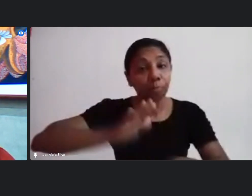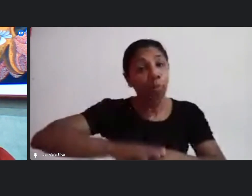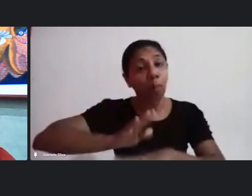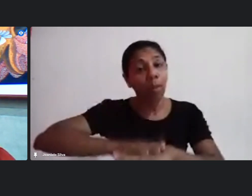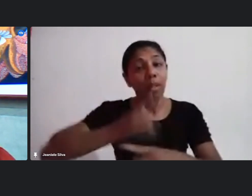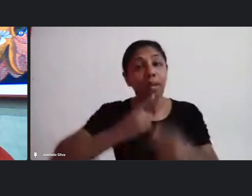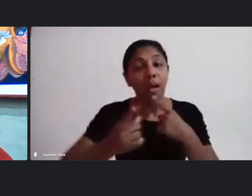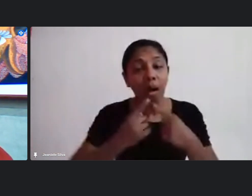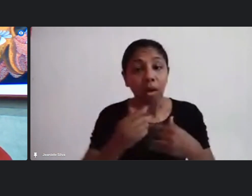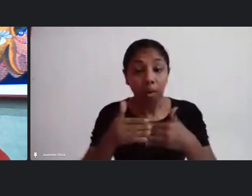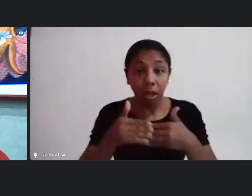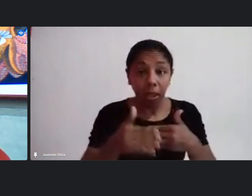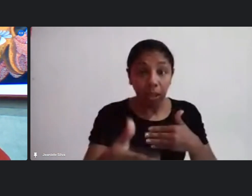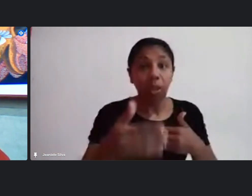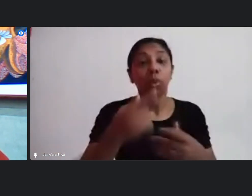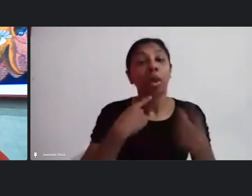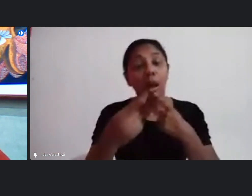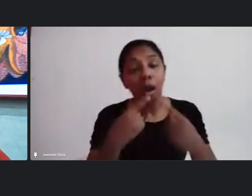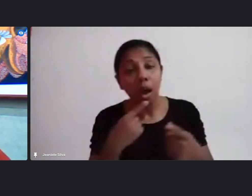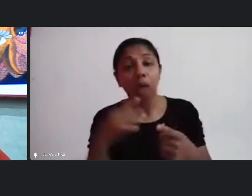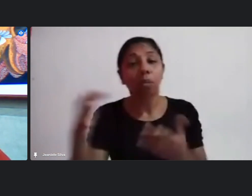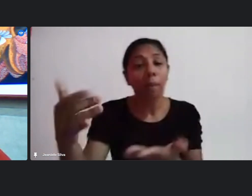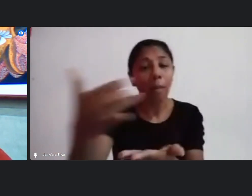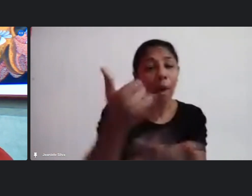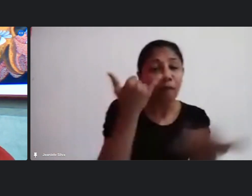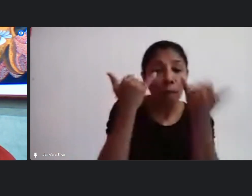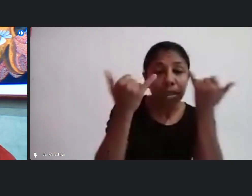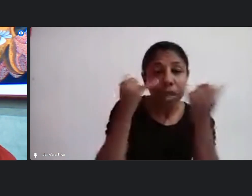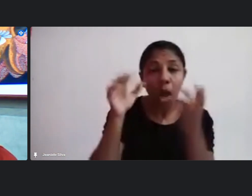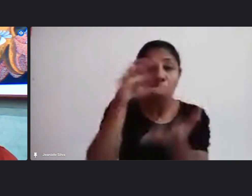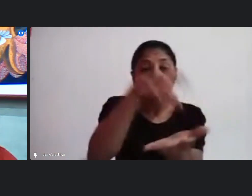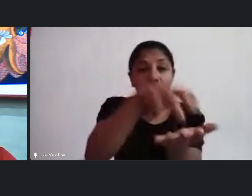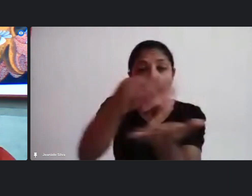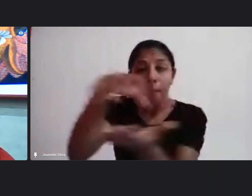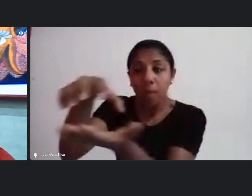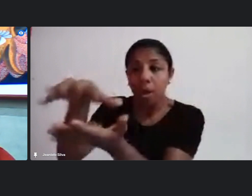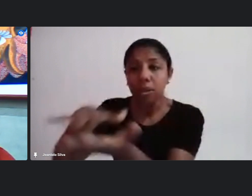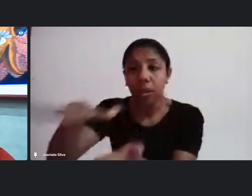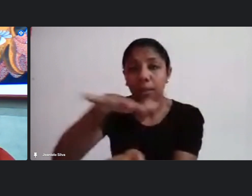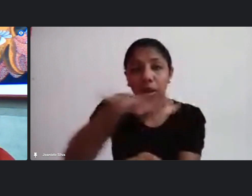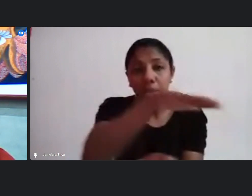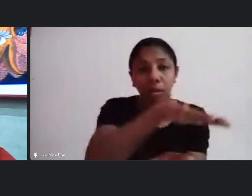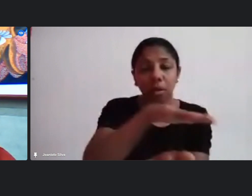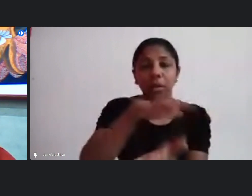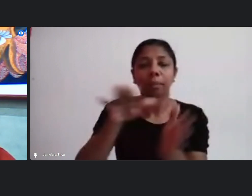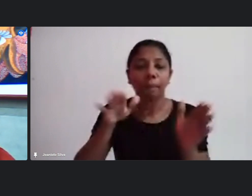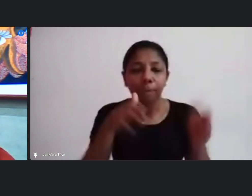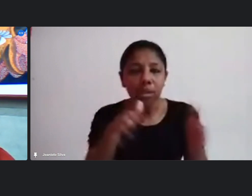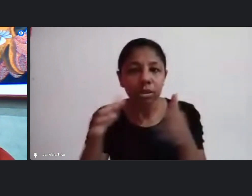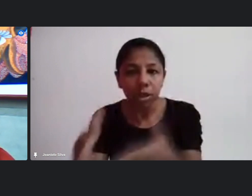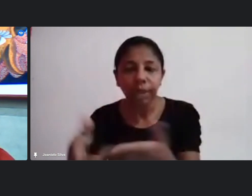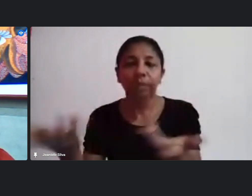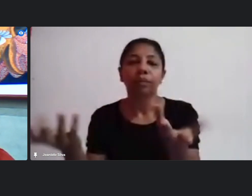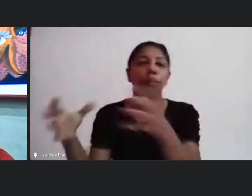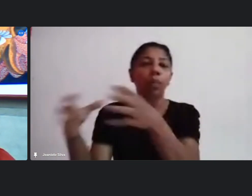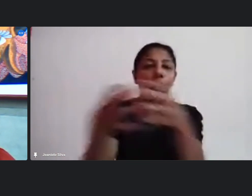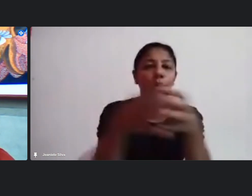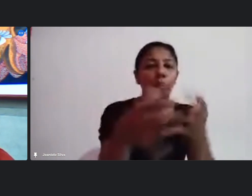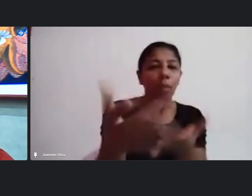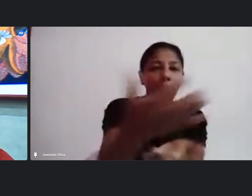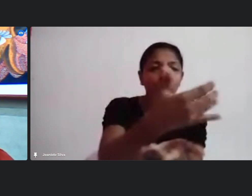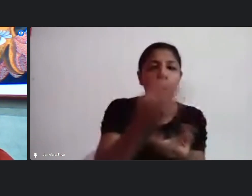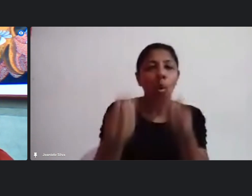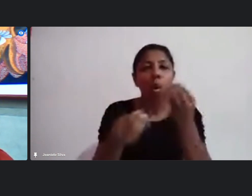Rubens a gente está juntando as informações de cada segmento específico estamos juntando e vendo o que pode equilibrar